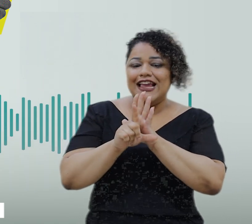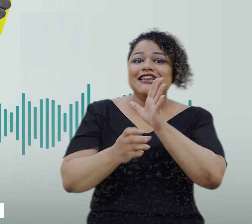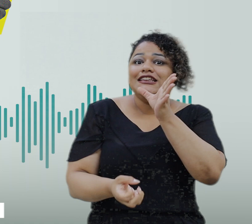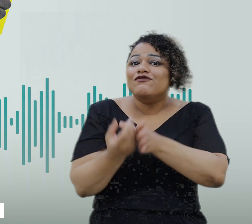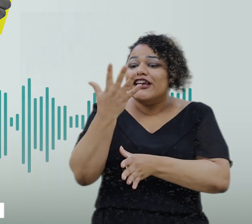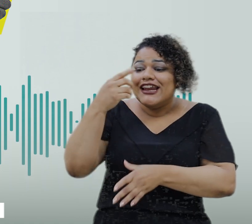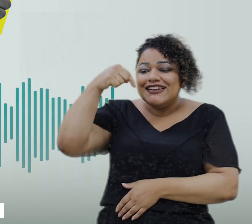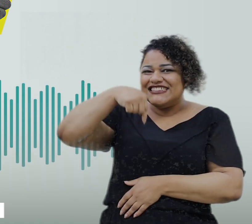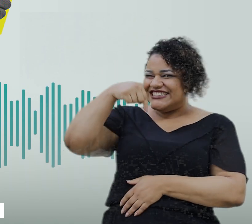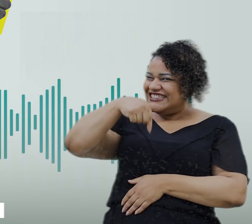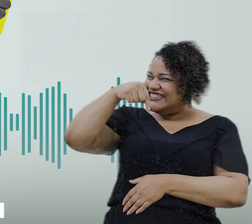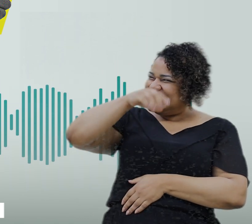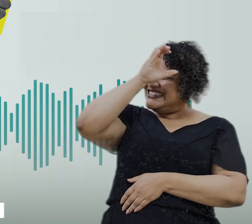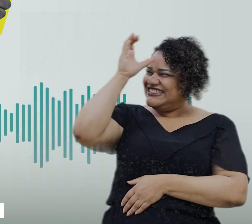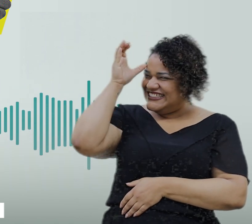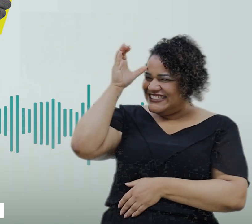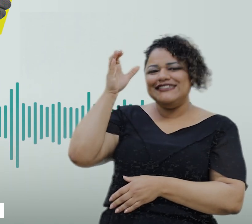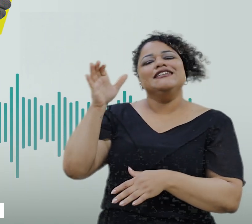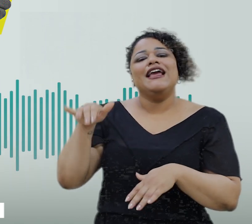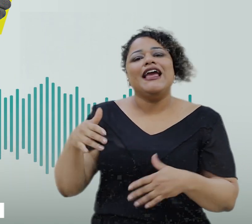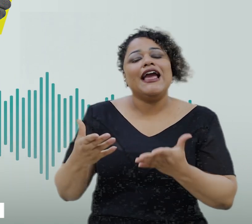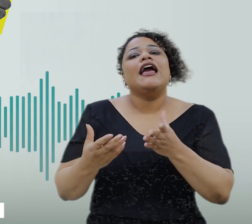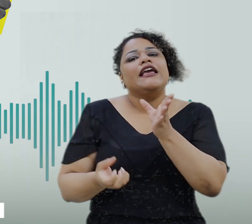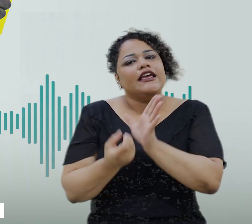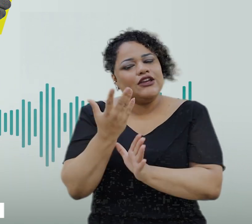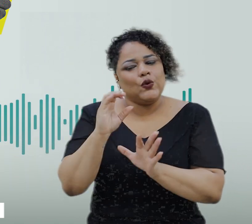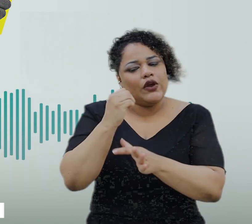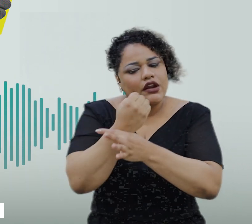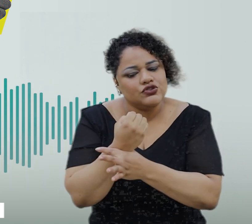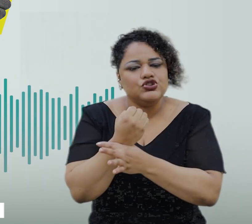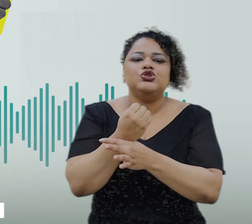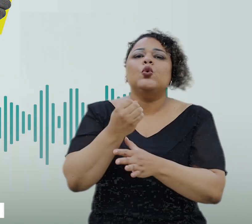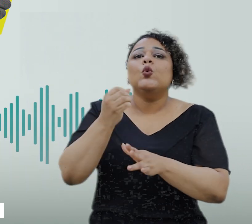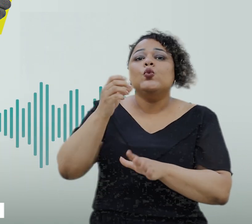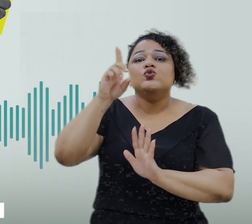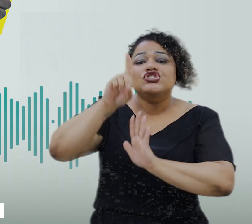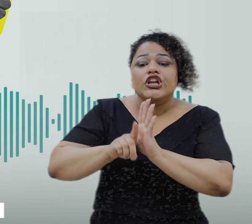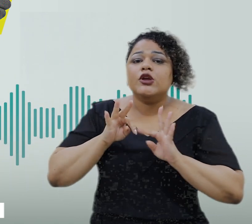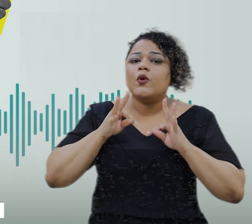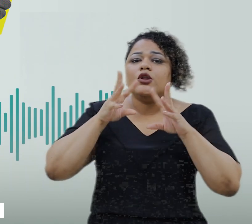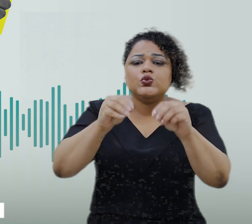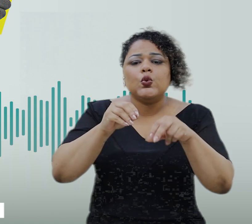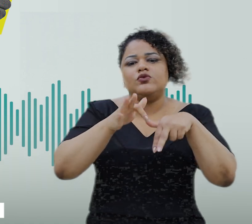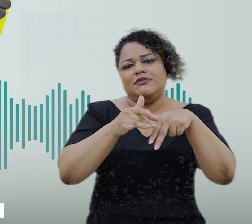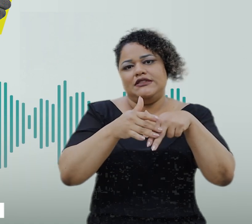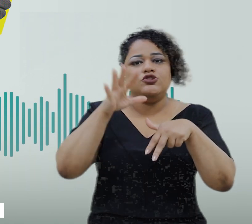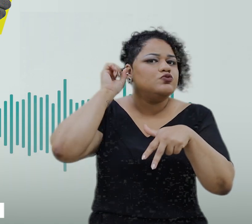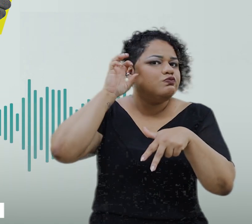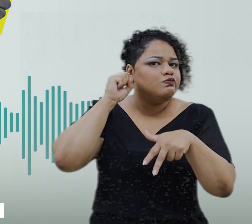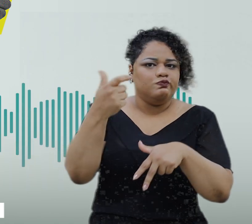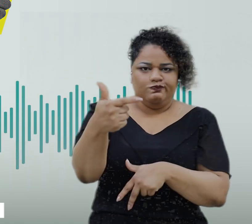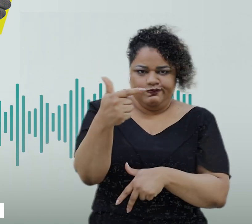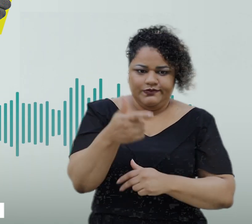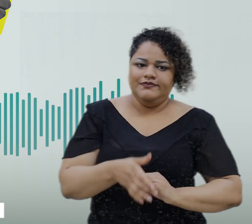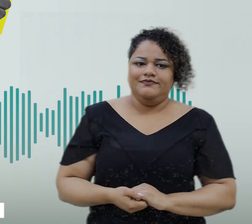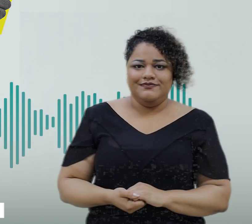originada na Câmara Municipal passou a garantir o direito a todos os pacientes não ouvintes. É isso